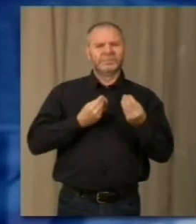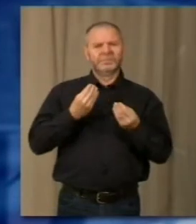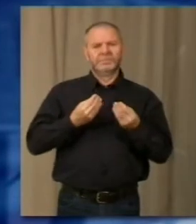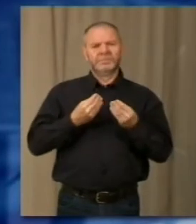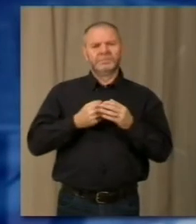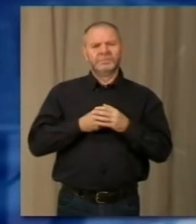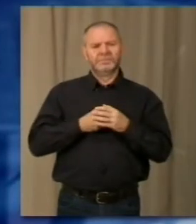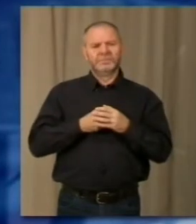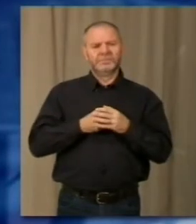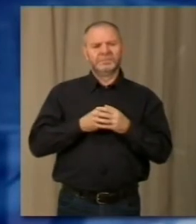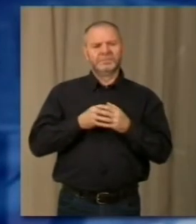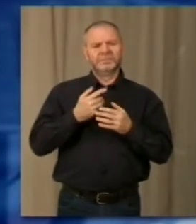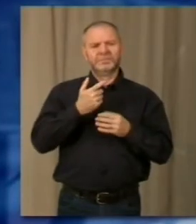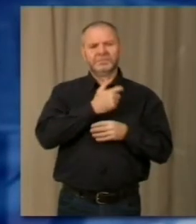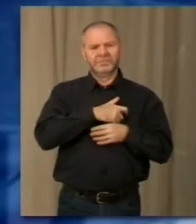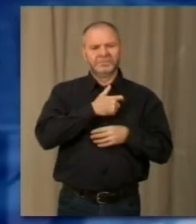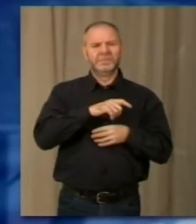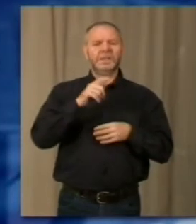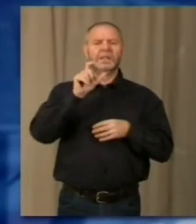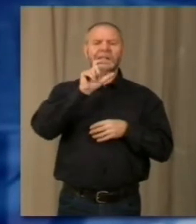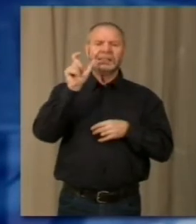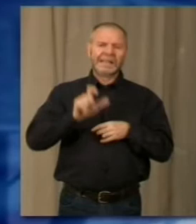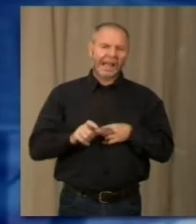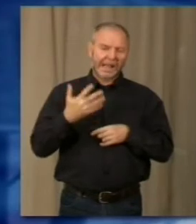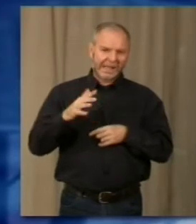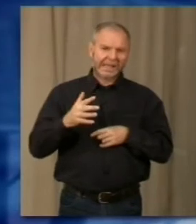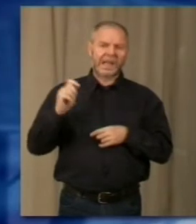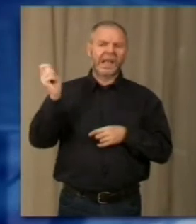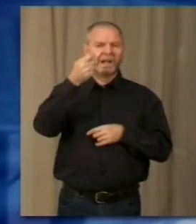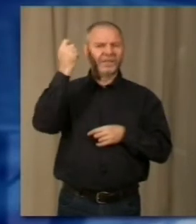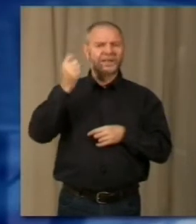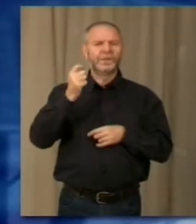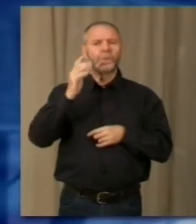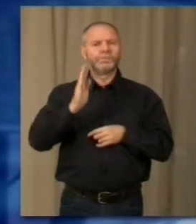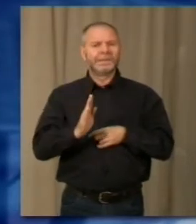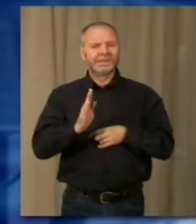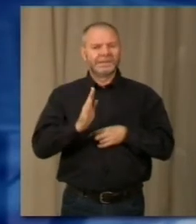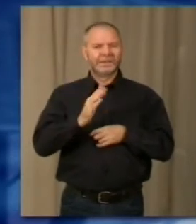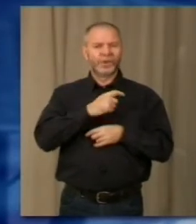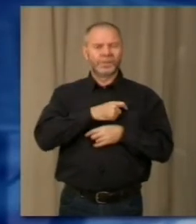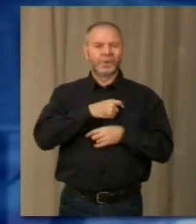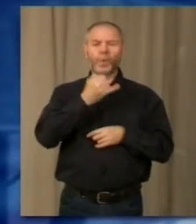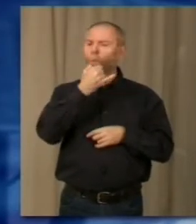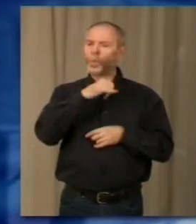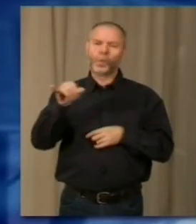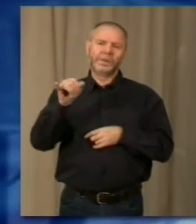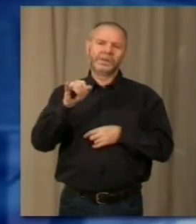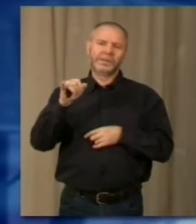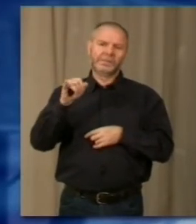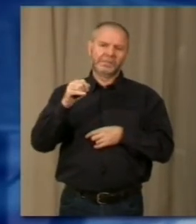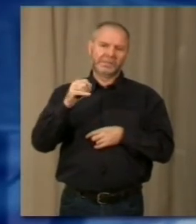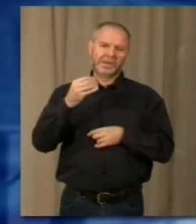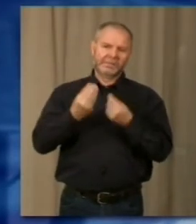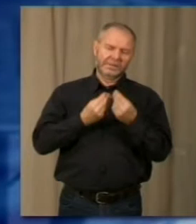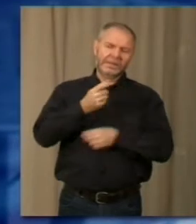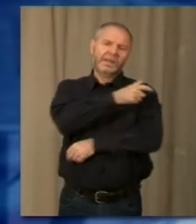da festa a Scudetto, una finale di Coppa Italia, hai vinto un campionato di B, la tua ultima partita da capitano del Chievo era